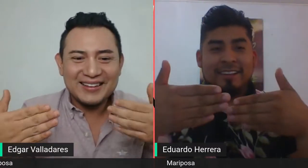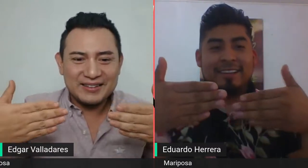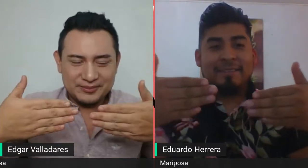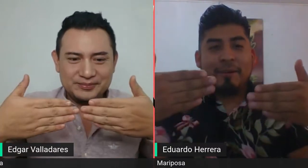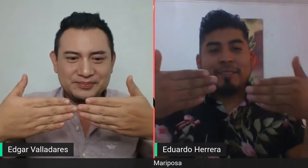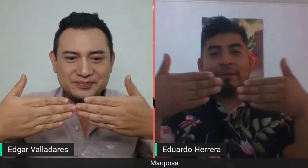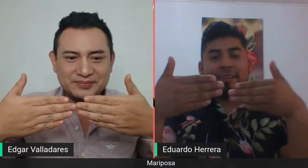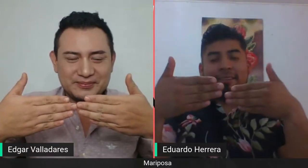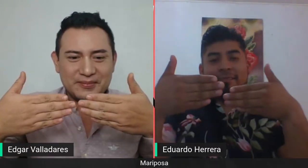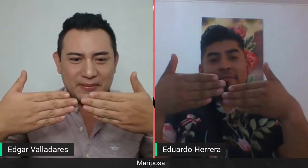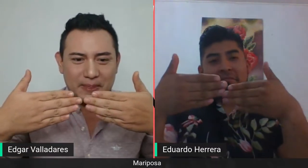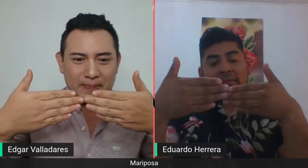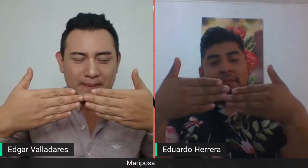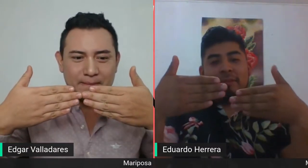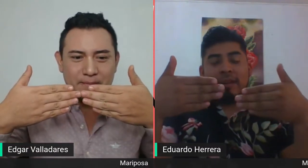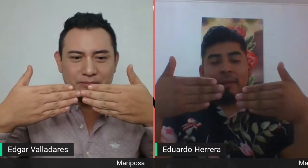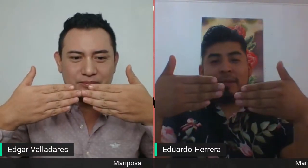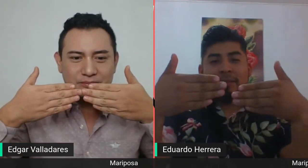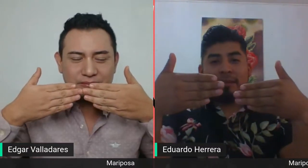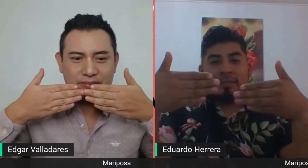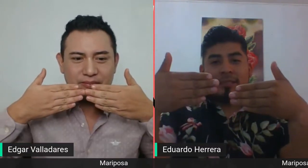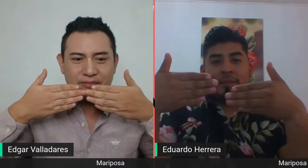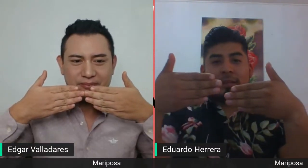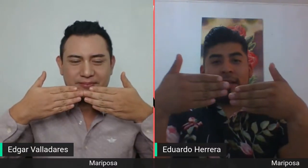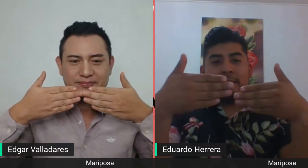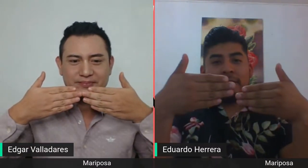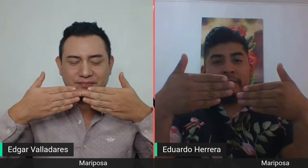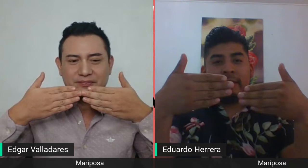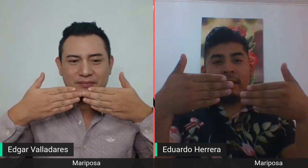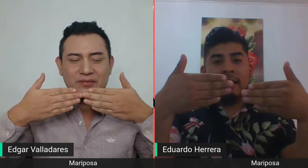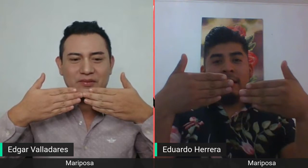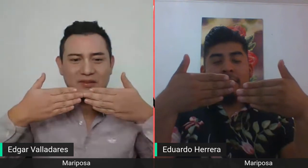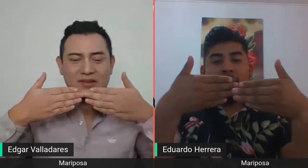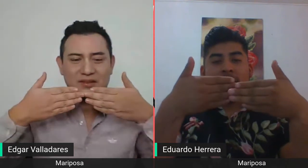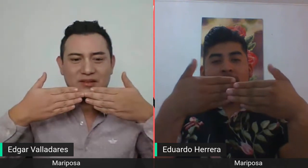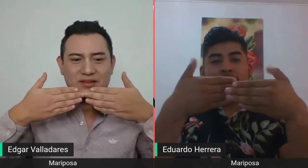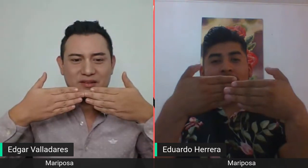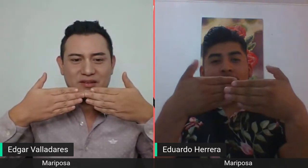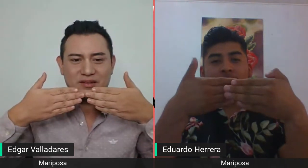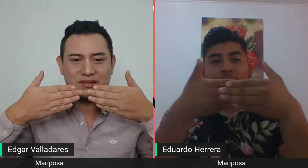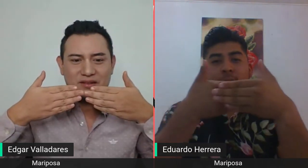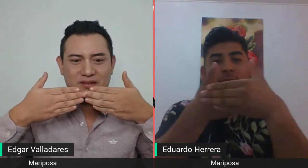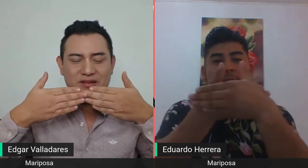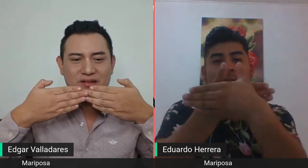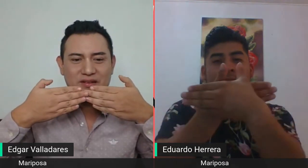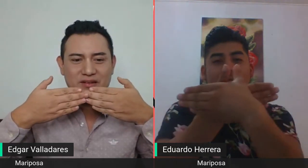Vamos a ver ambas manos de esta manera. Vamos a juntar nuestros pulgares.